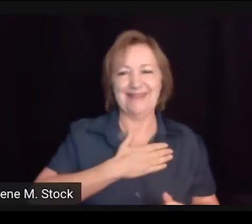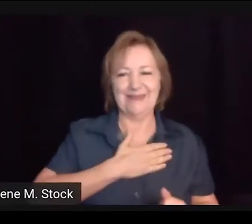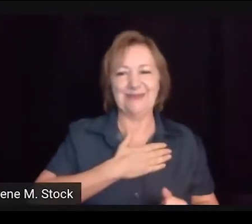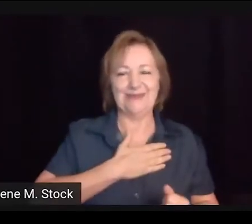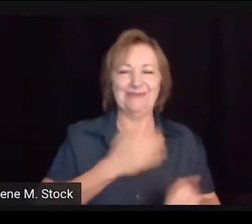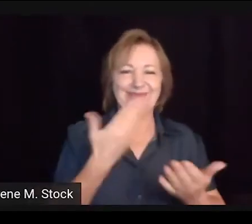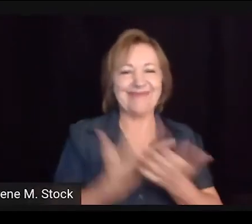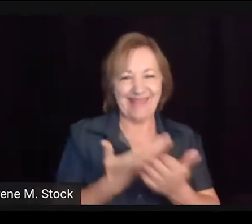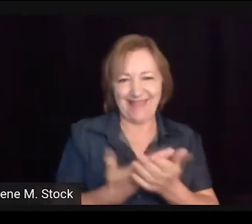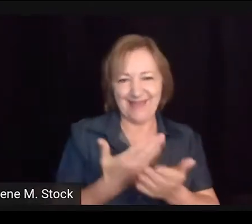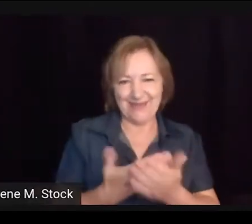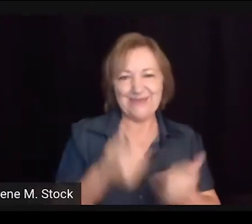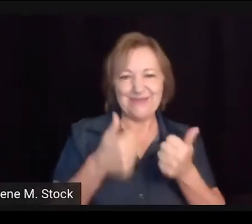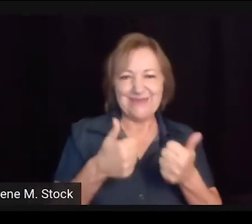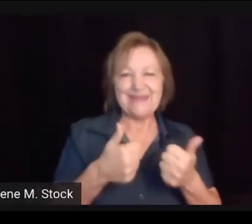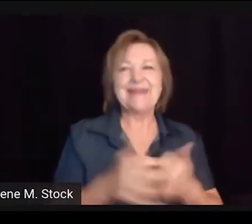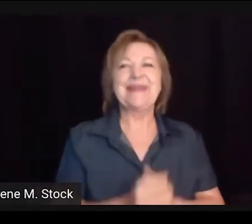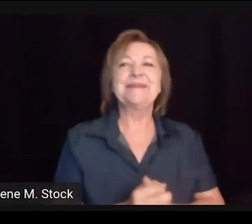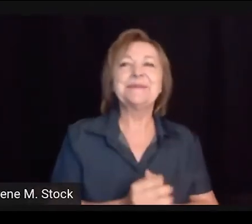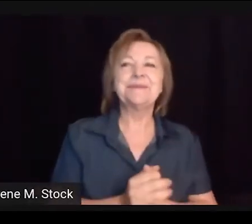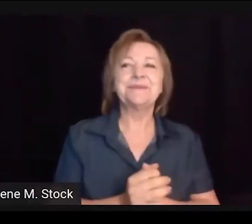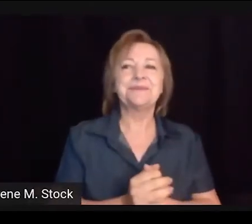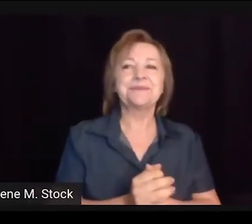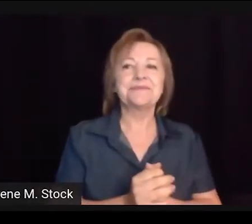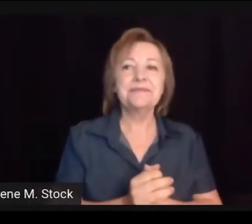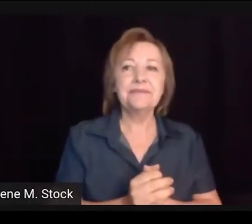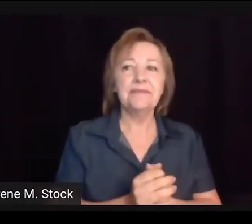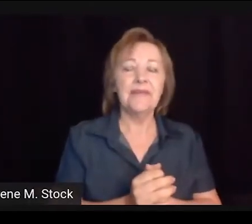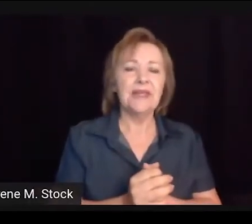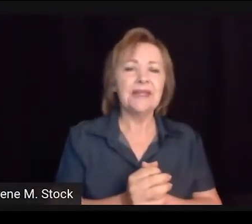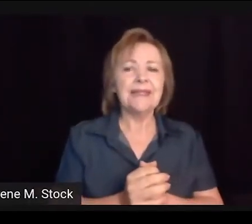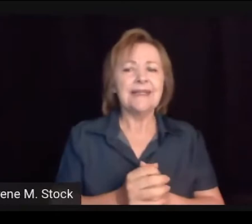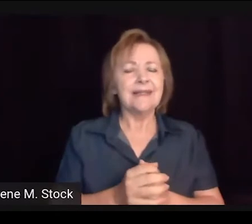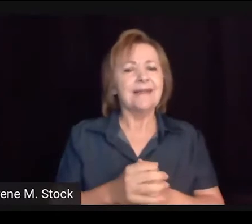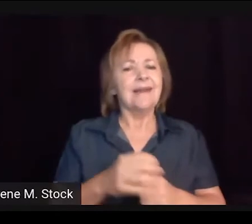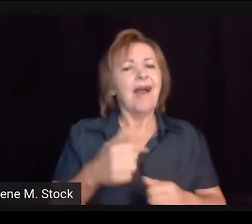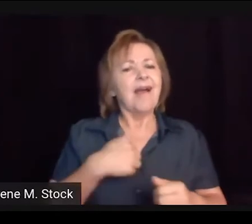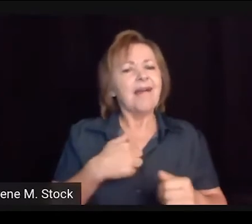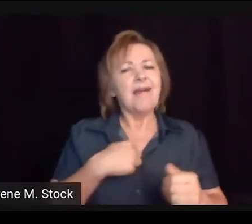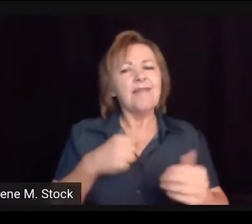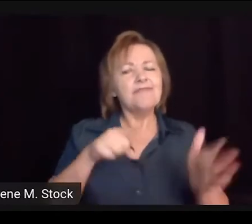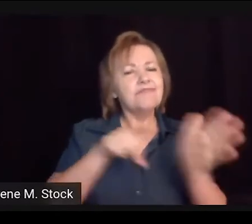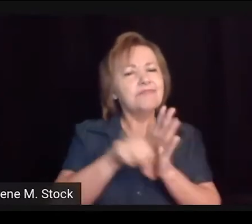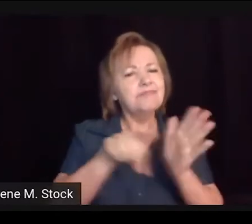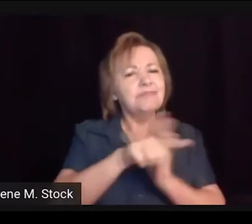obrigada por ter aceito o convite, ok, para essa minha aula.